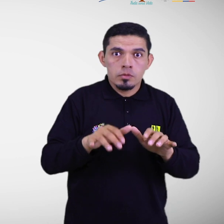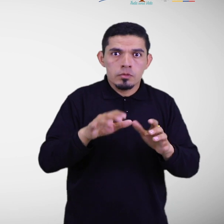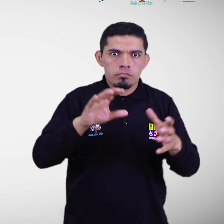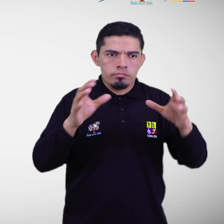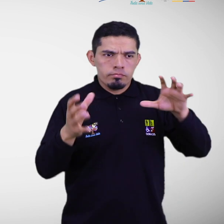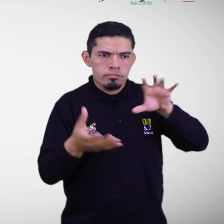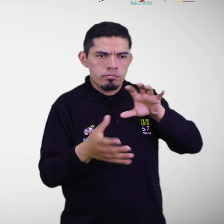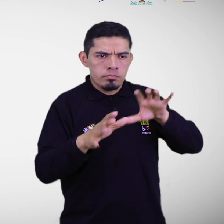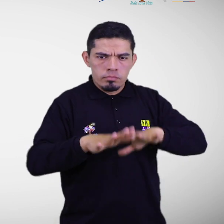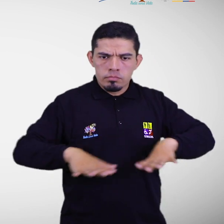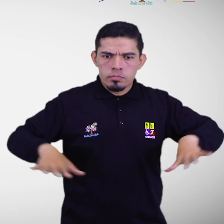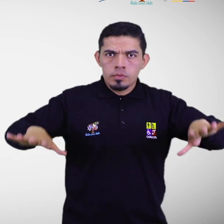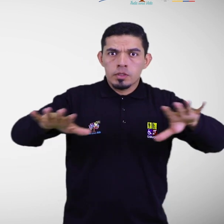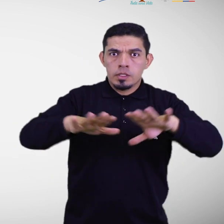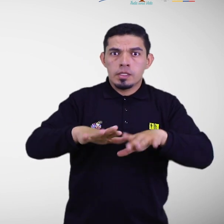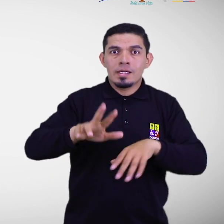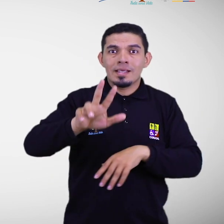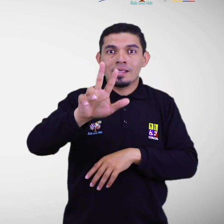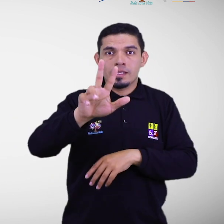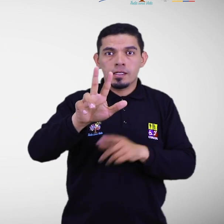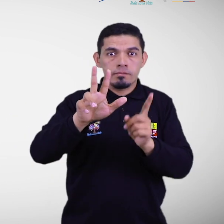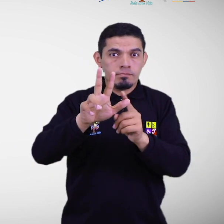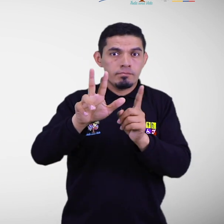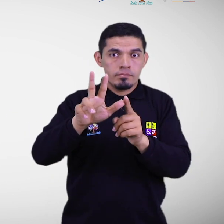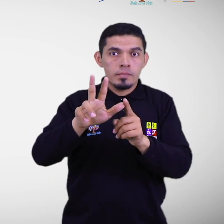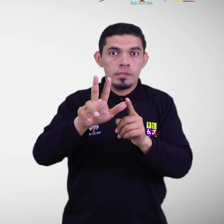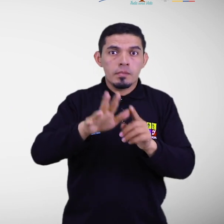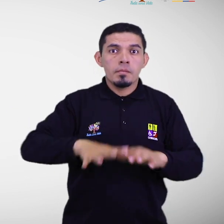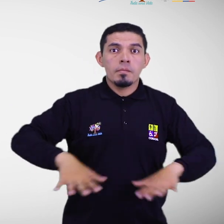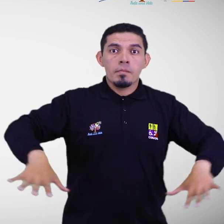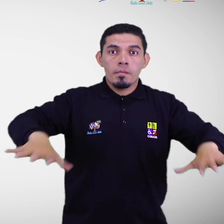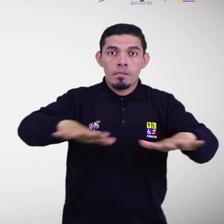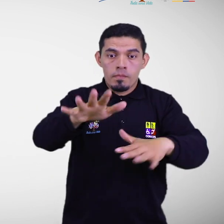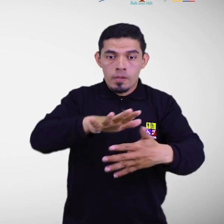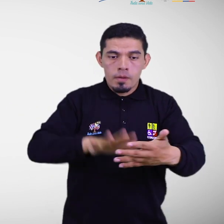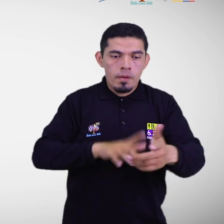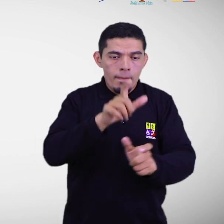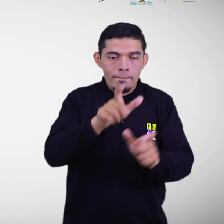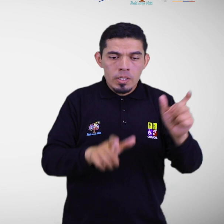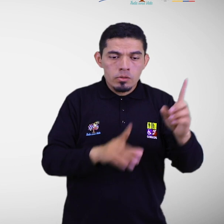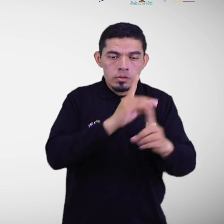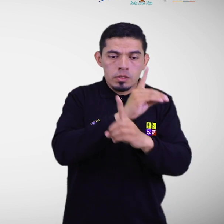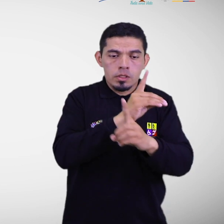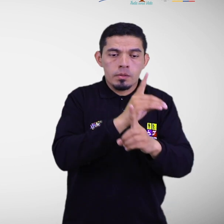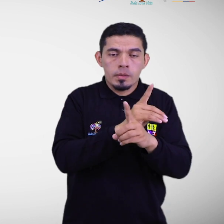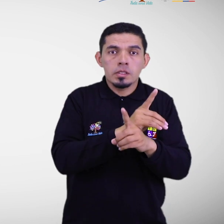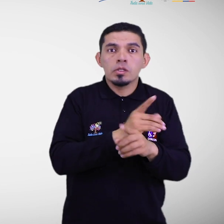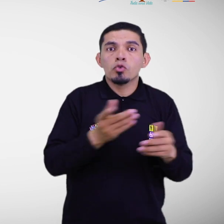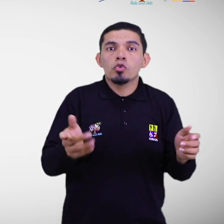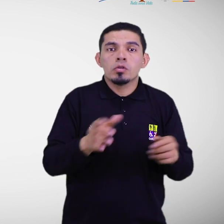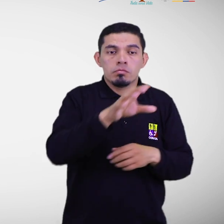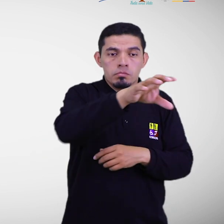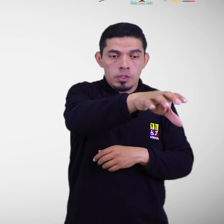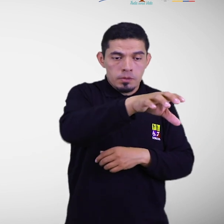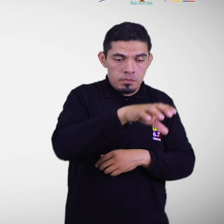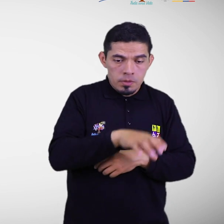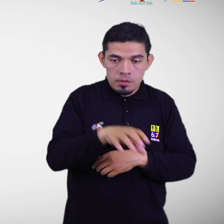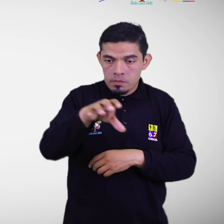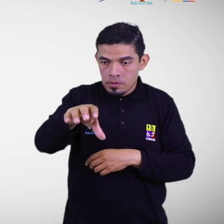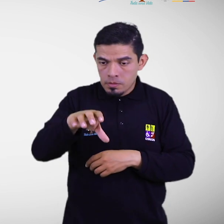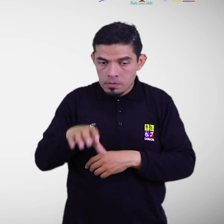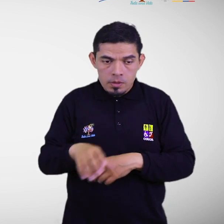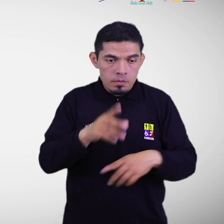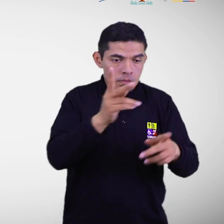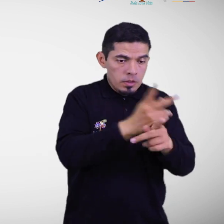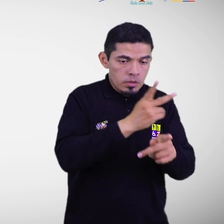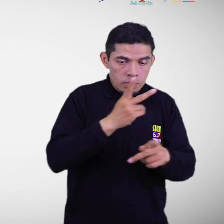tercer mapa que contenga exclusivamente el número de personas con discapacidad ubicadas en zonas de riesgo, según el tipo